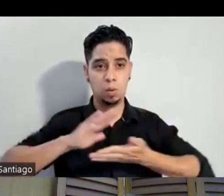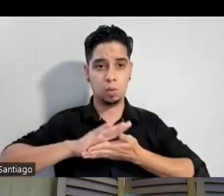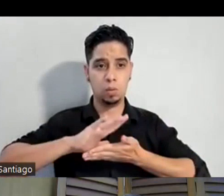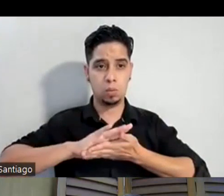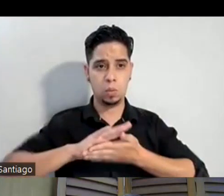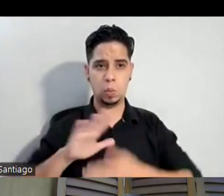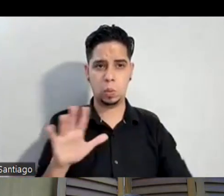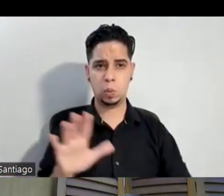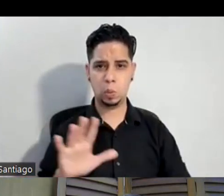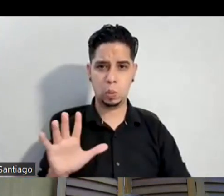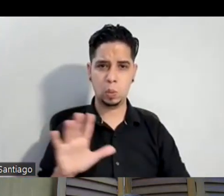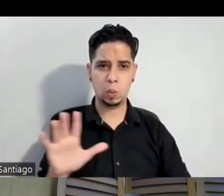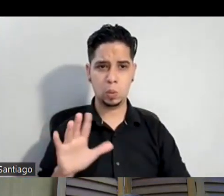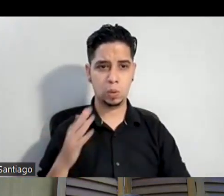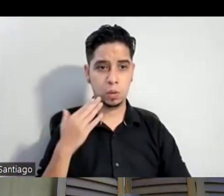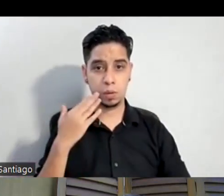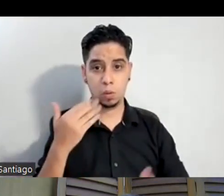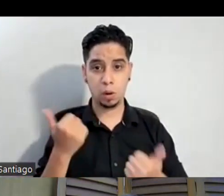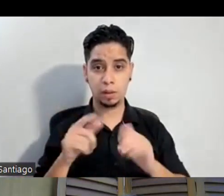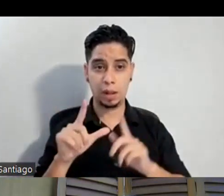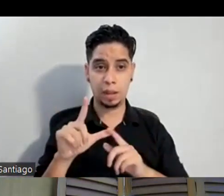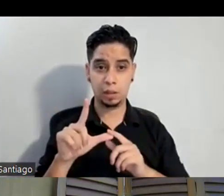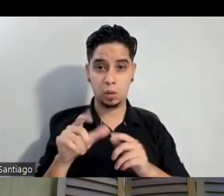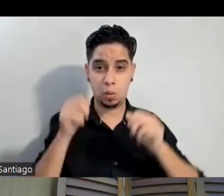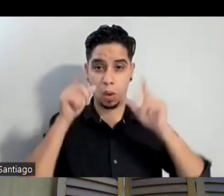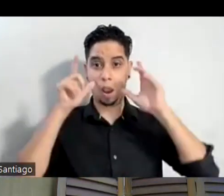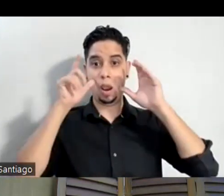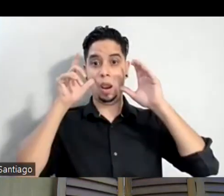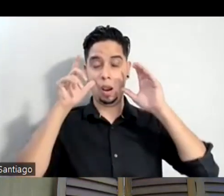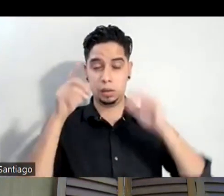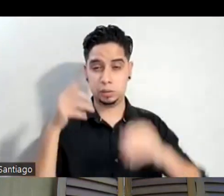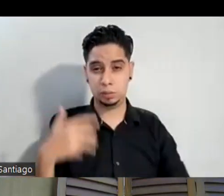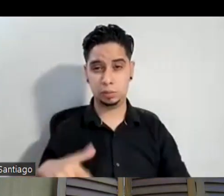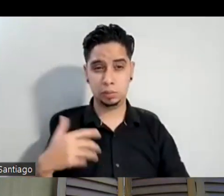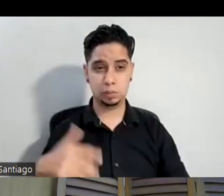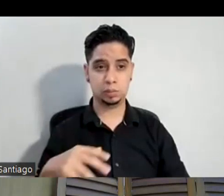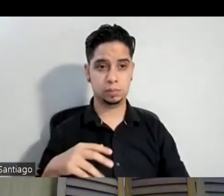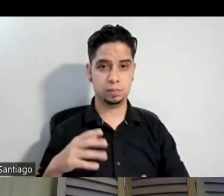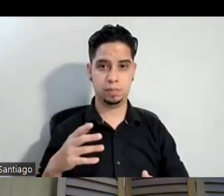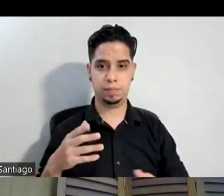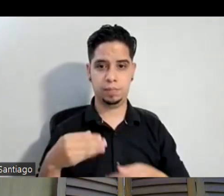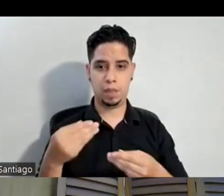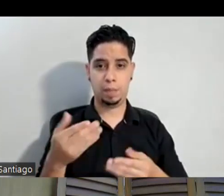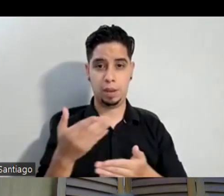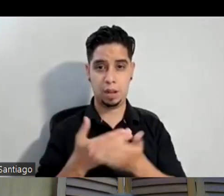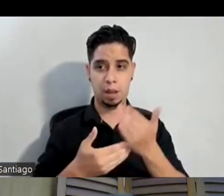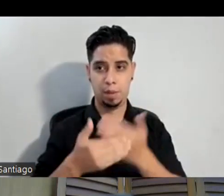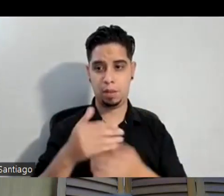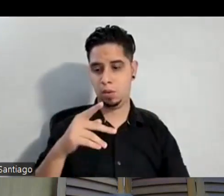pero yo no sé cuál es esa letra y yo o sea dame la mano paloma es bastante ¿verdad? complicada porque es larga